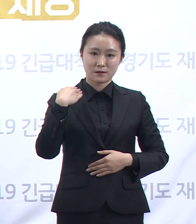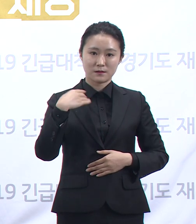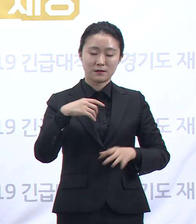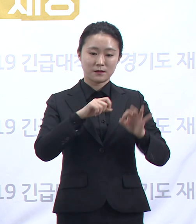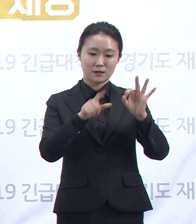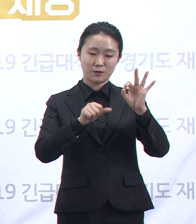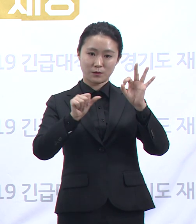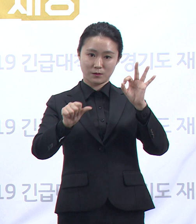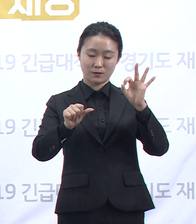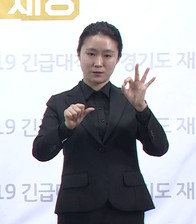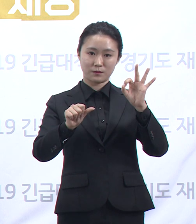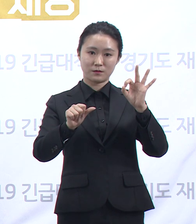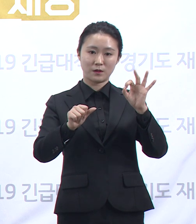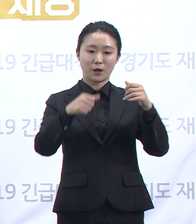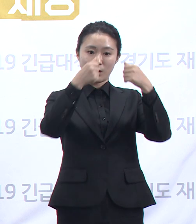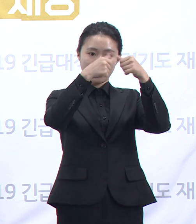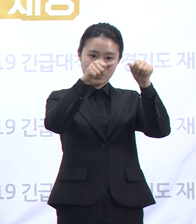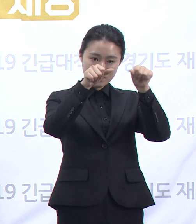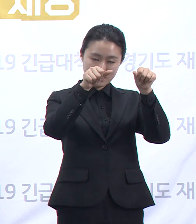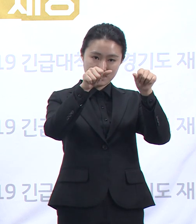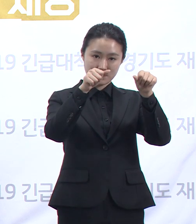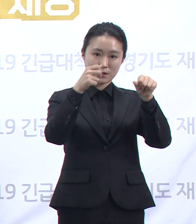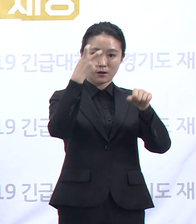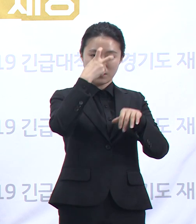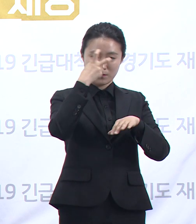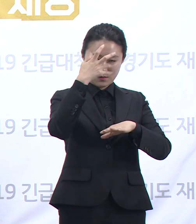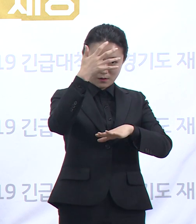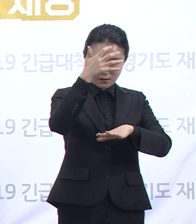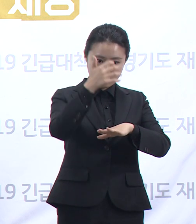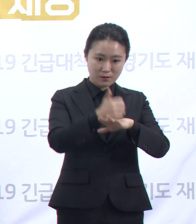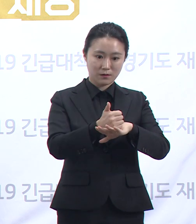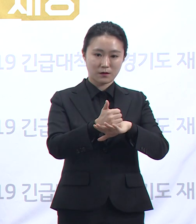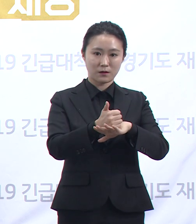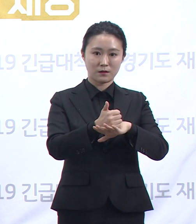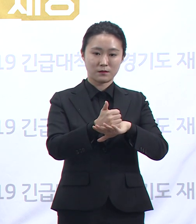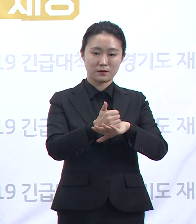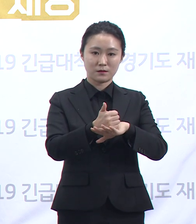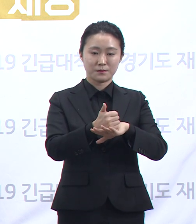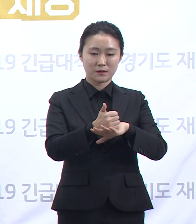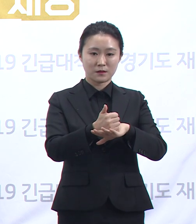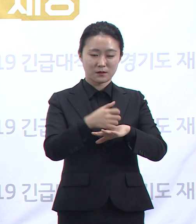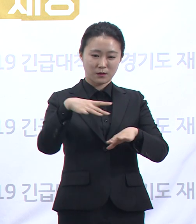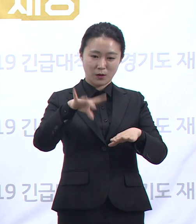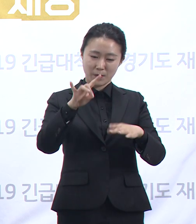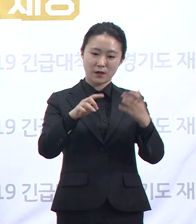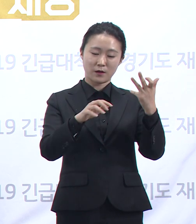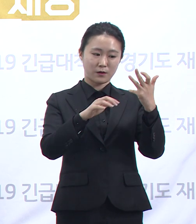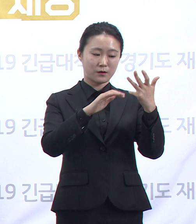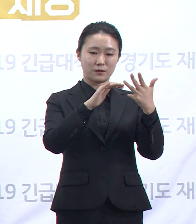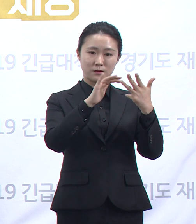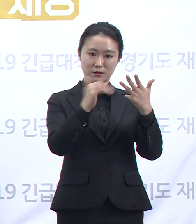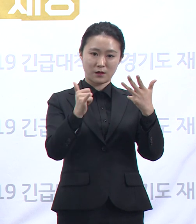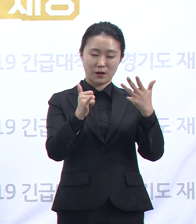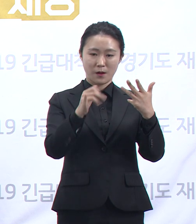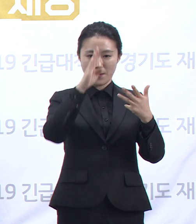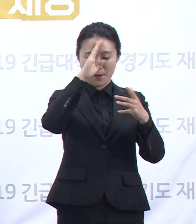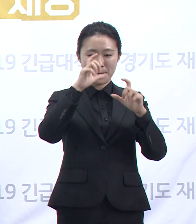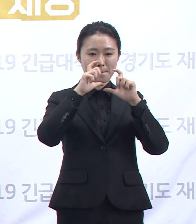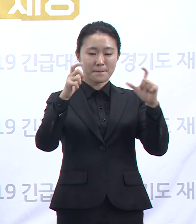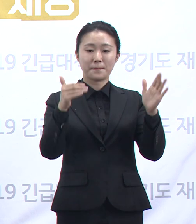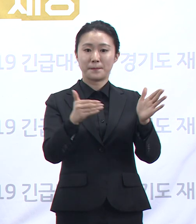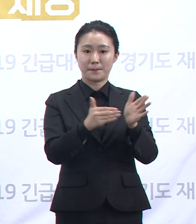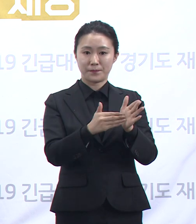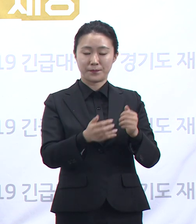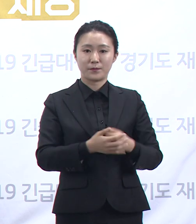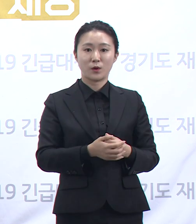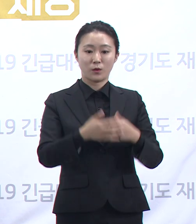병원 자체 검사를 실시한 결과 8명이 확진 판정을 받았는데 이어 5층 병동 전체를 대상으로